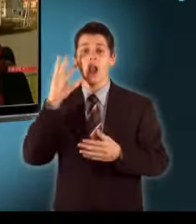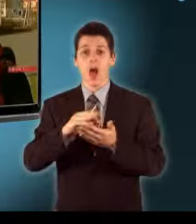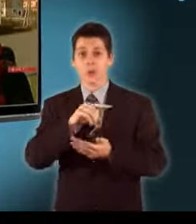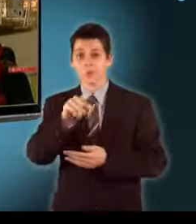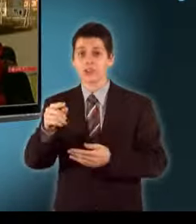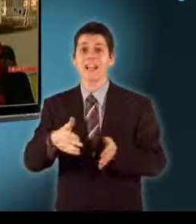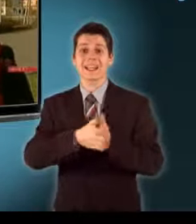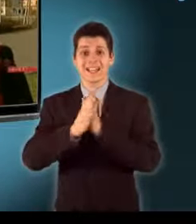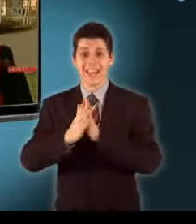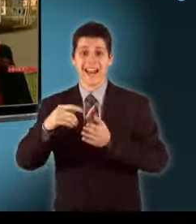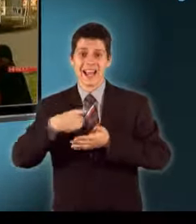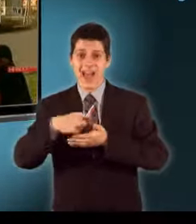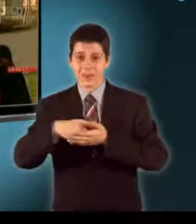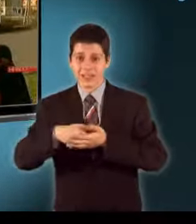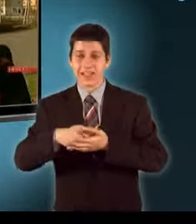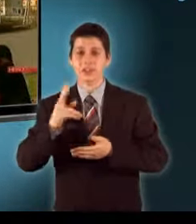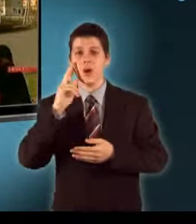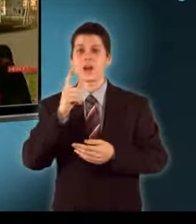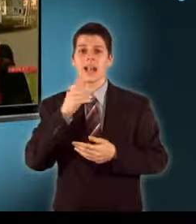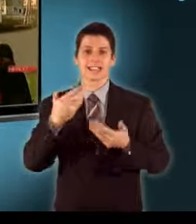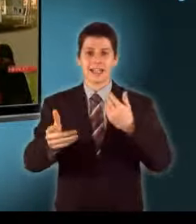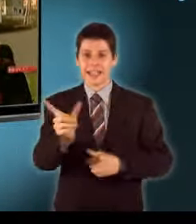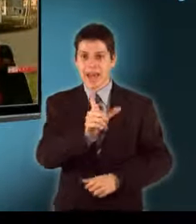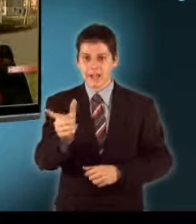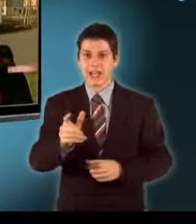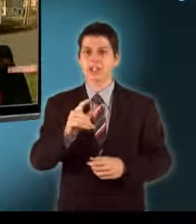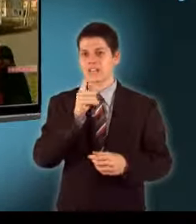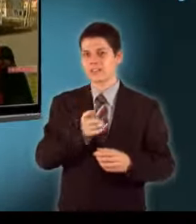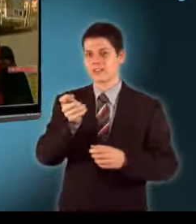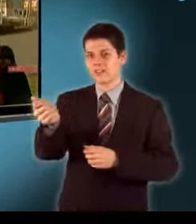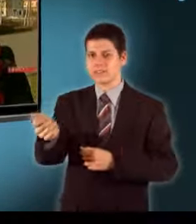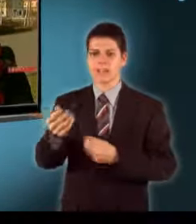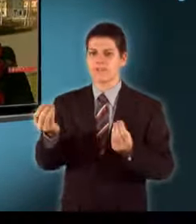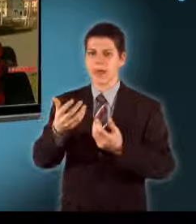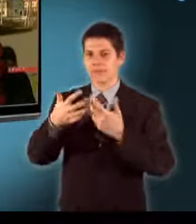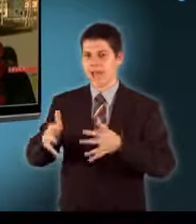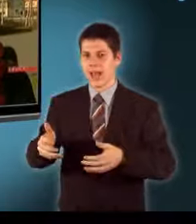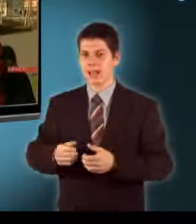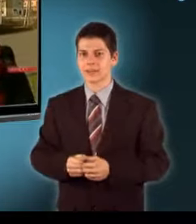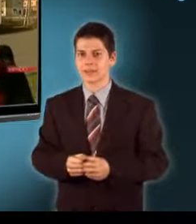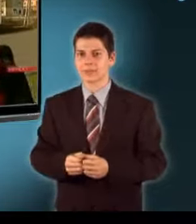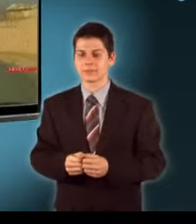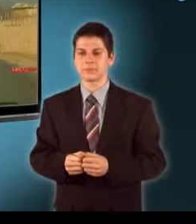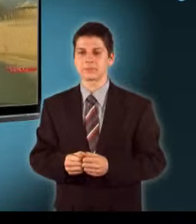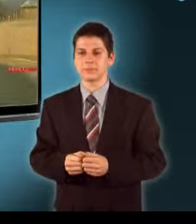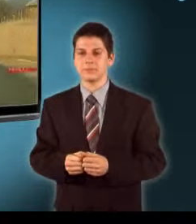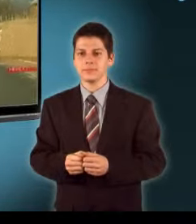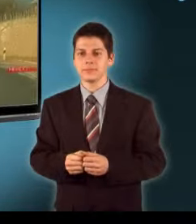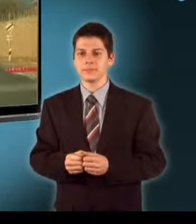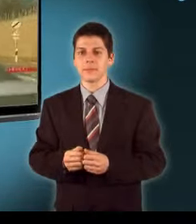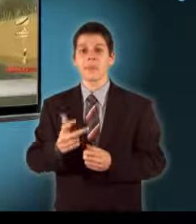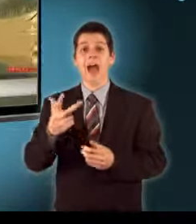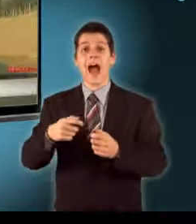kártérítési igény merülne fel Akkor tárgyalásokat folytatnak és megtéríti az ingatlanokban keletkezett károkat A három